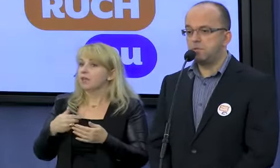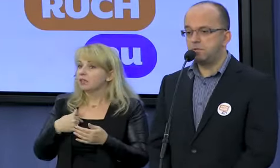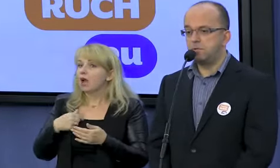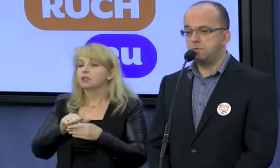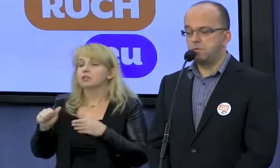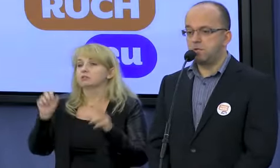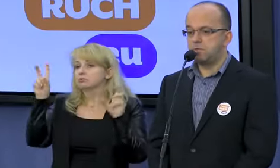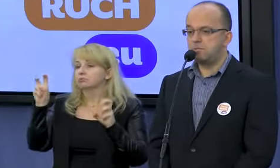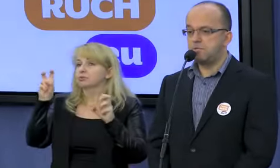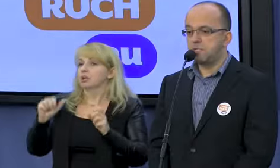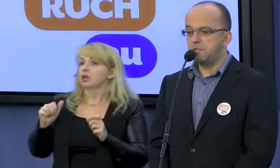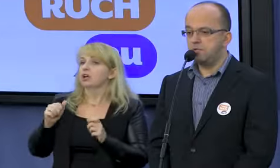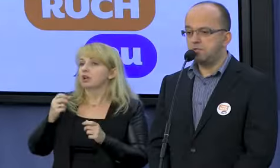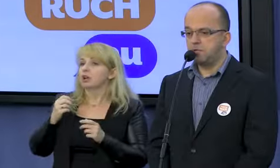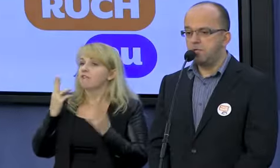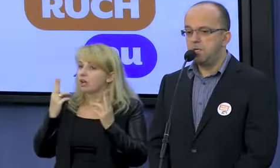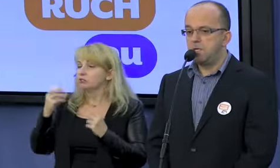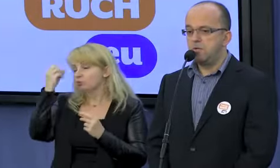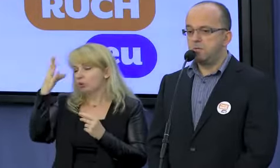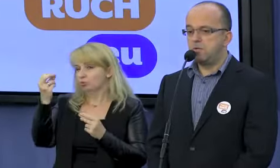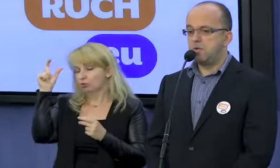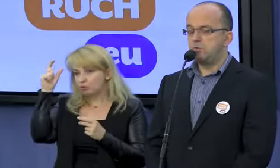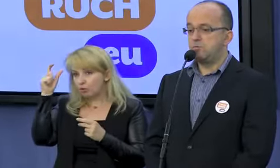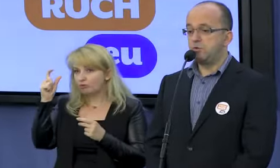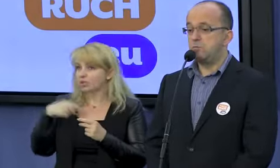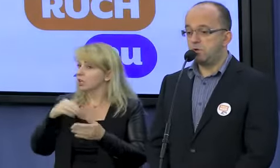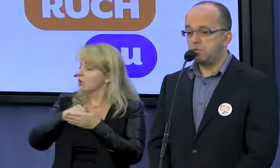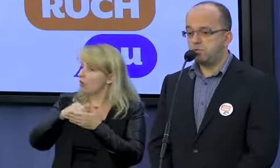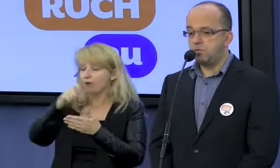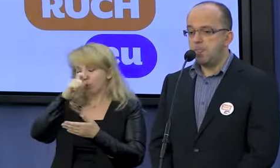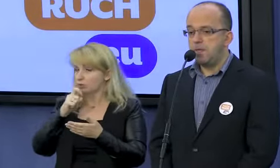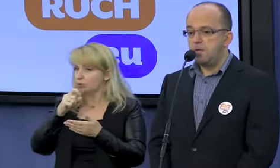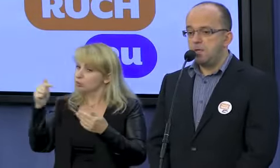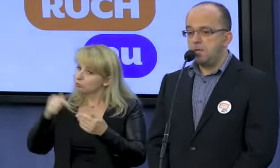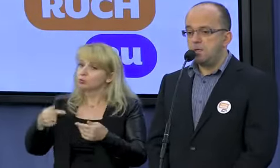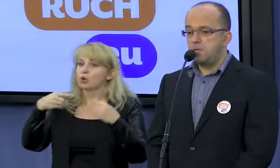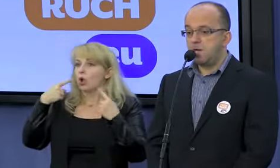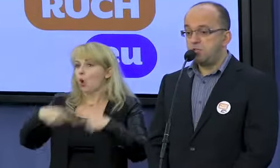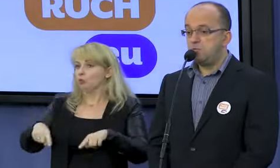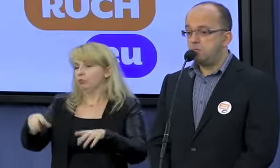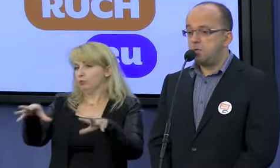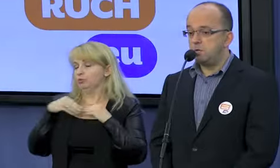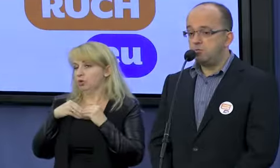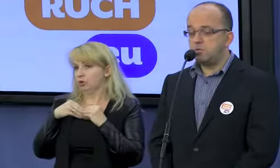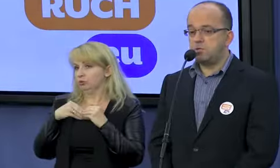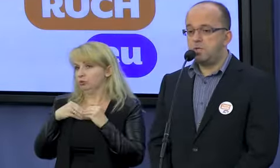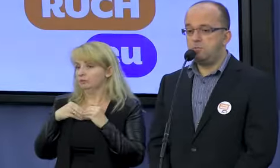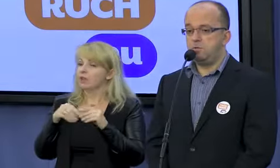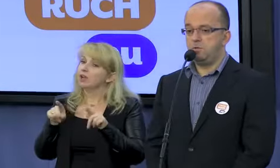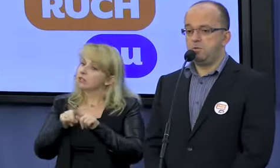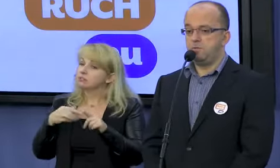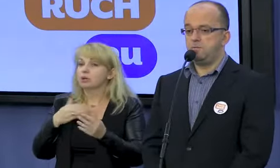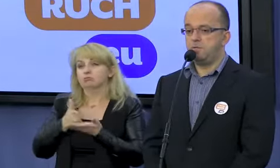autorytet zachowałem się skandalicznie i odpowiedzialność muszę ponieść. Radziłbym również